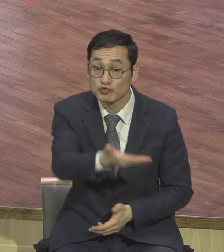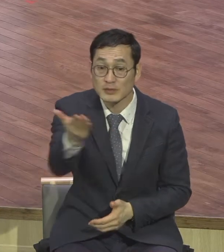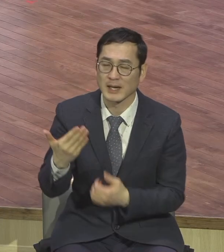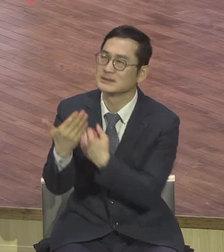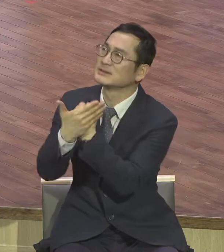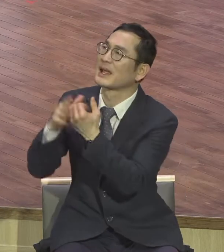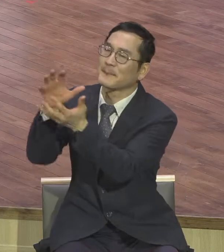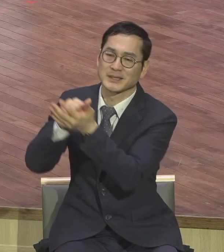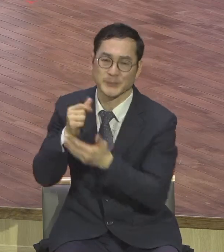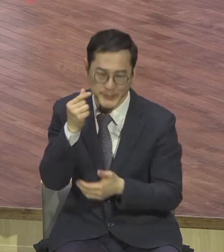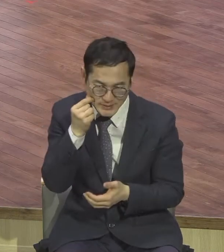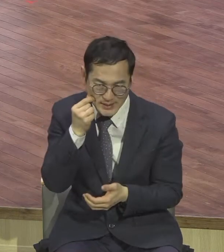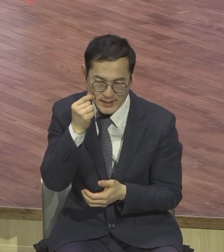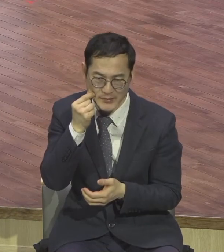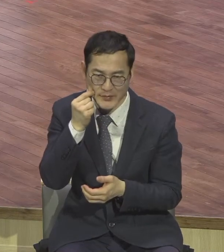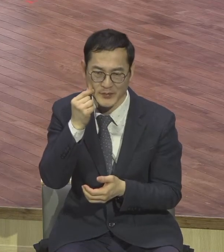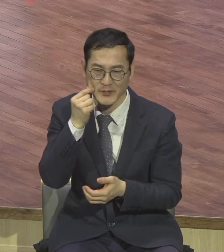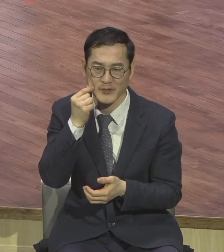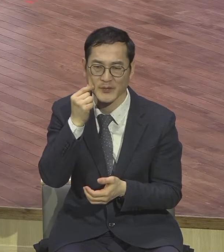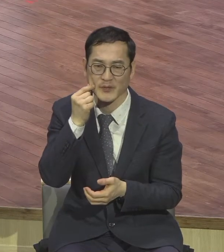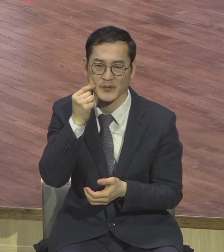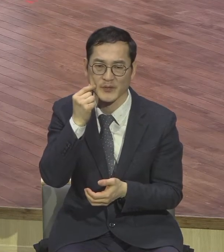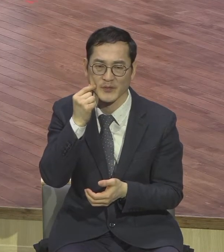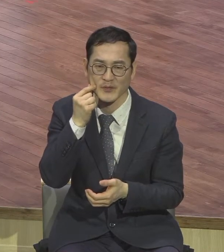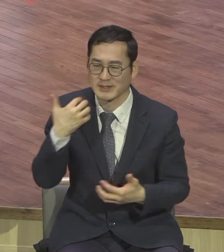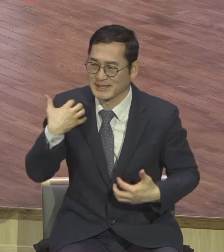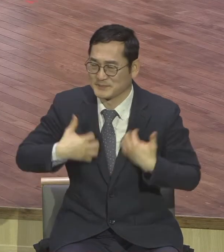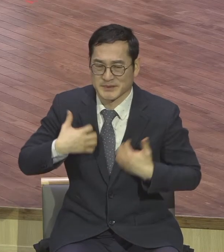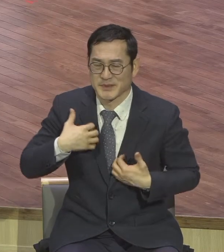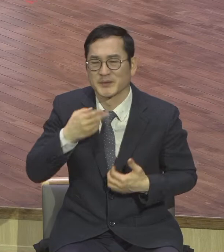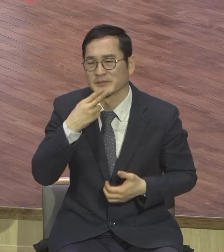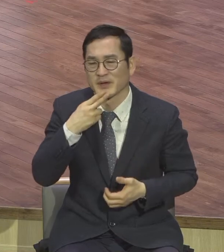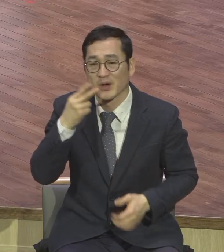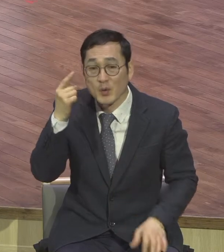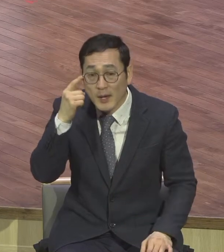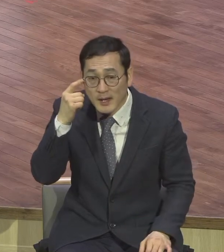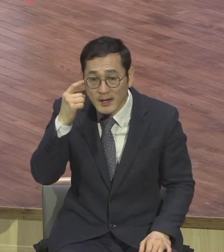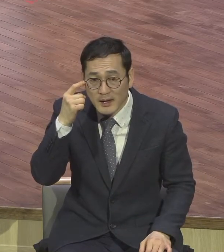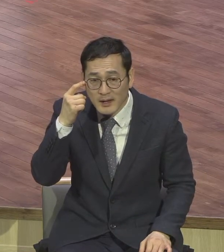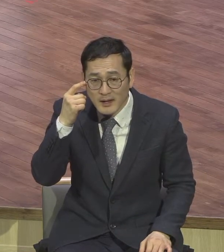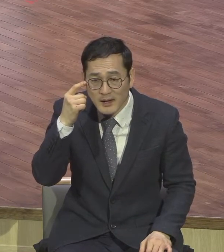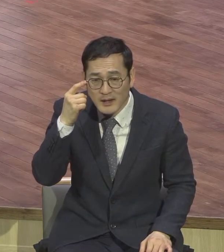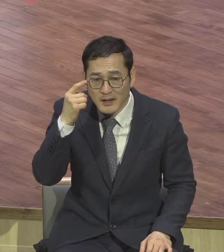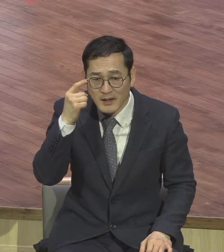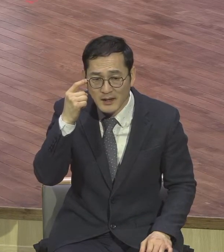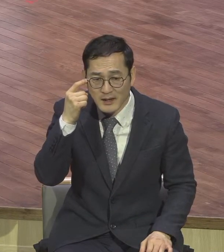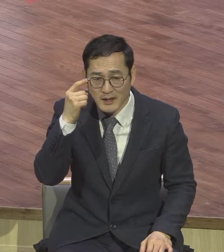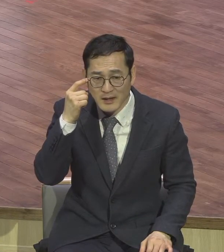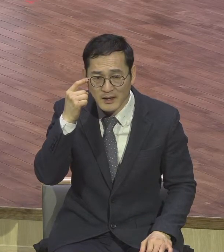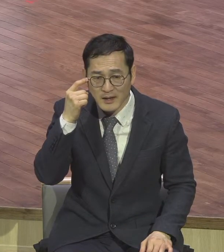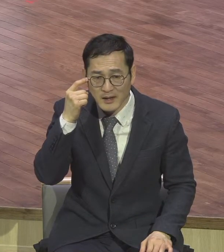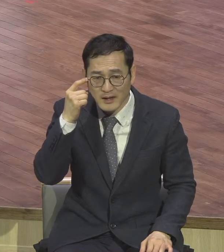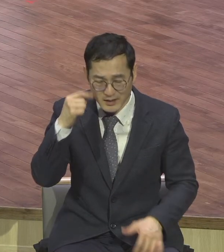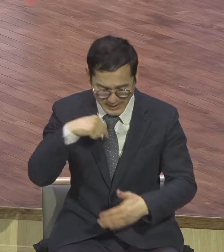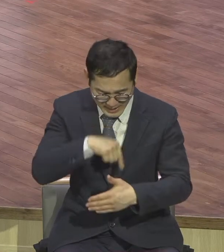내가 변화되지 못한 줄 아세요? 쫑발이 끌어가지고 말 한마디 들어가서 수년, 수십년을 분노하고 있으니까 그런 거예요